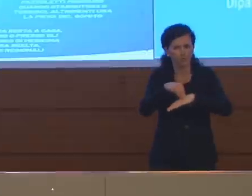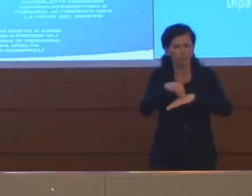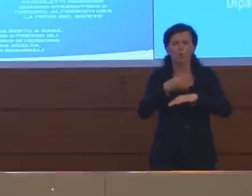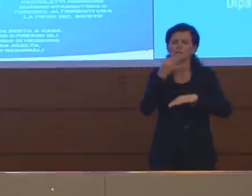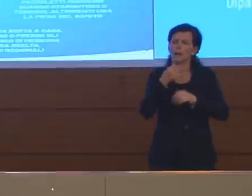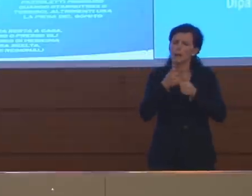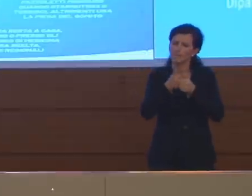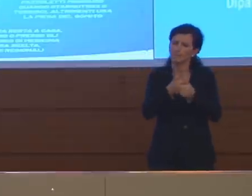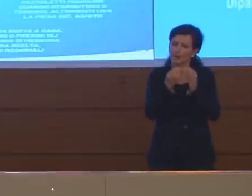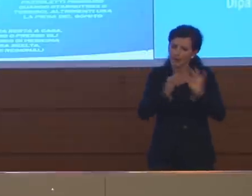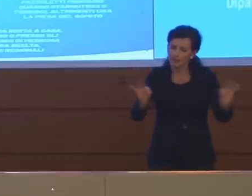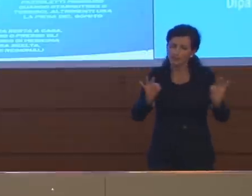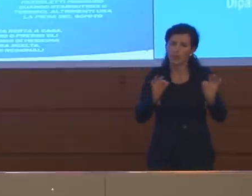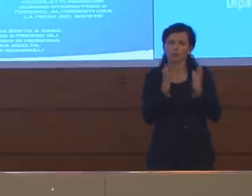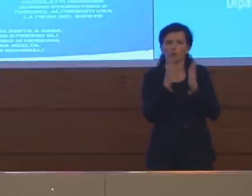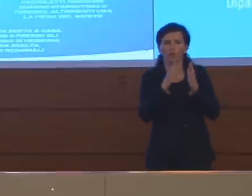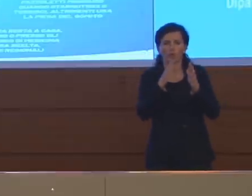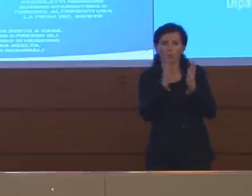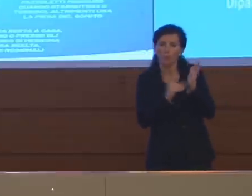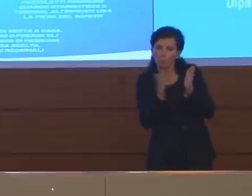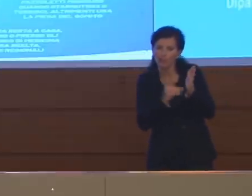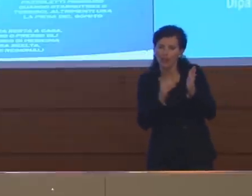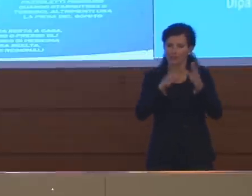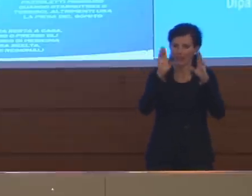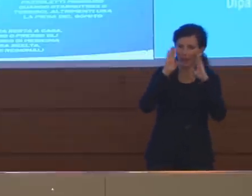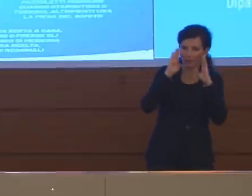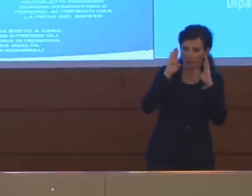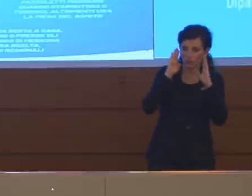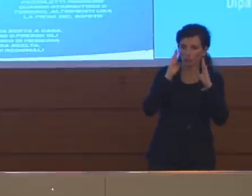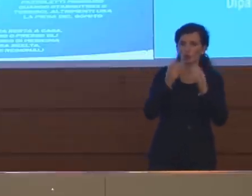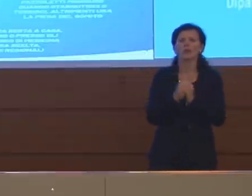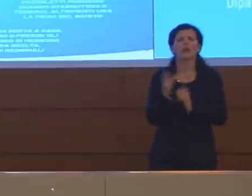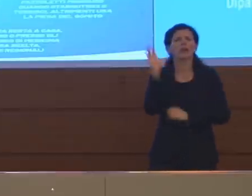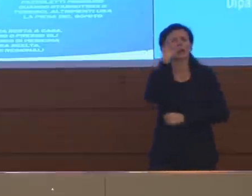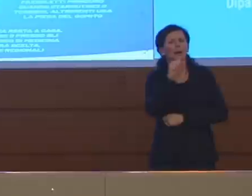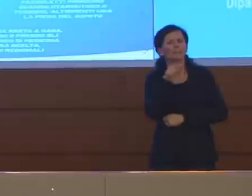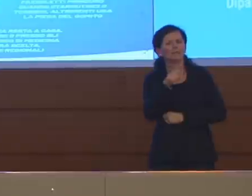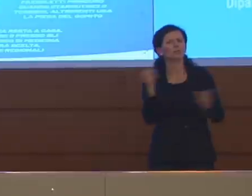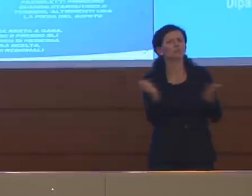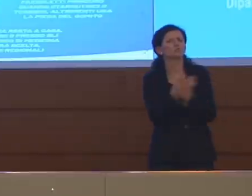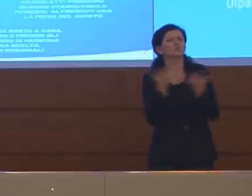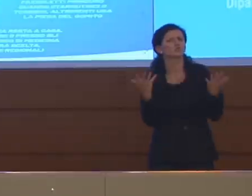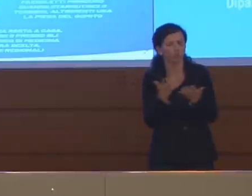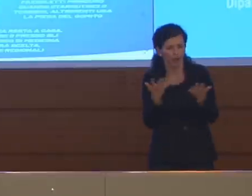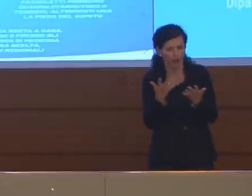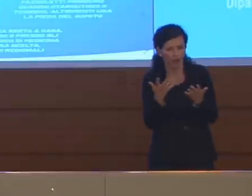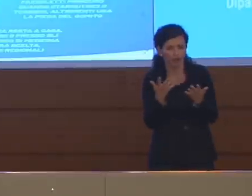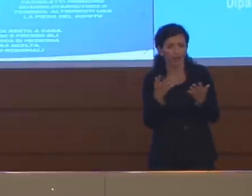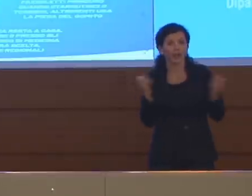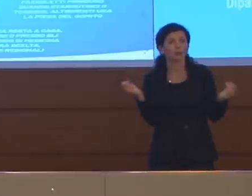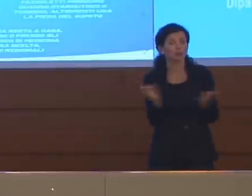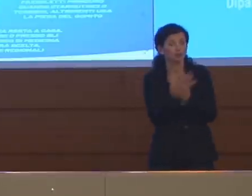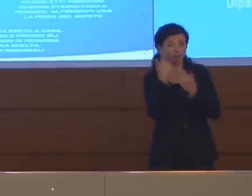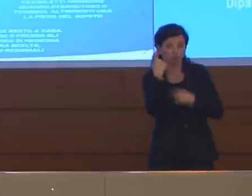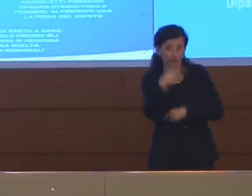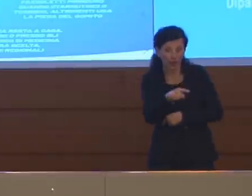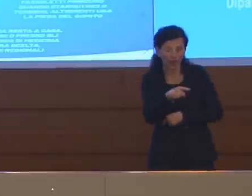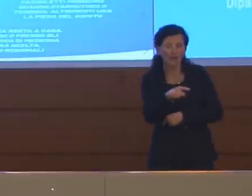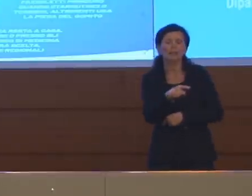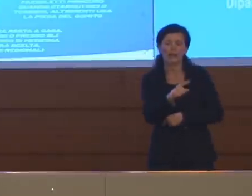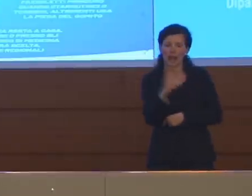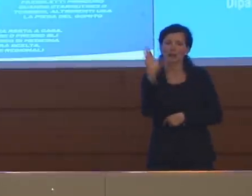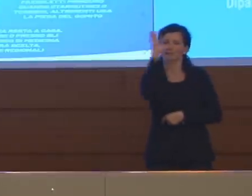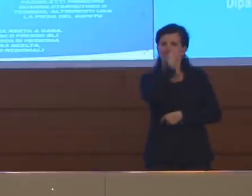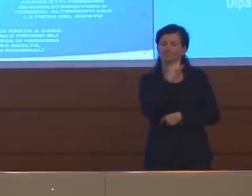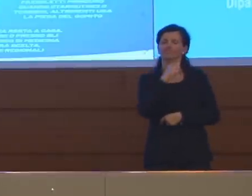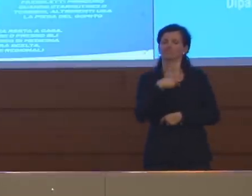raccomandazioni legate a questa misura, dobbiamo misurare che cosa avviene e apprendere se quello che abbiamo messo